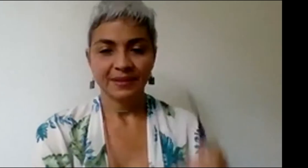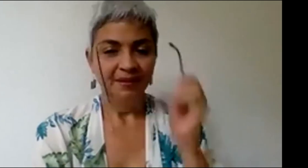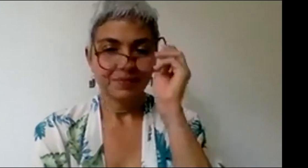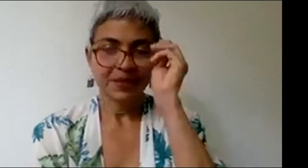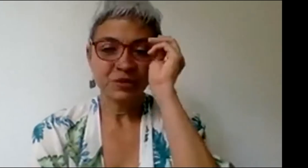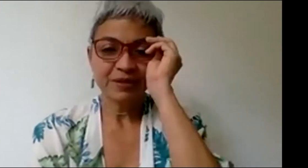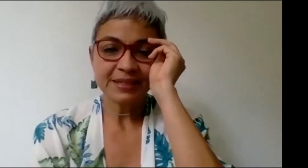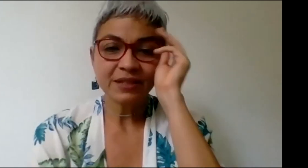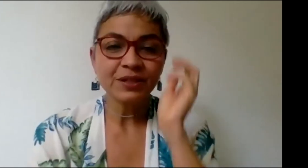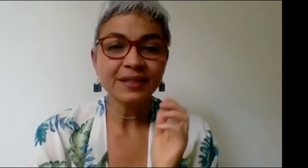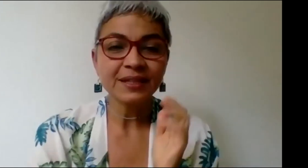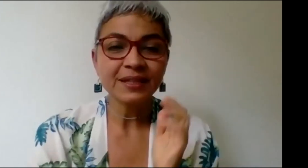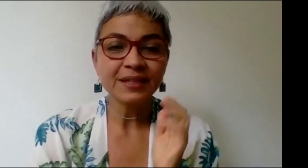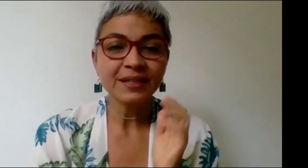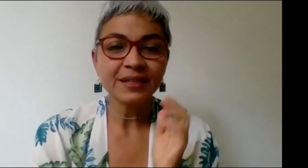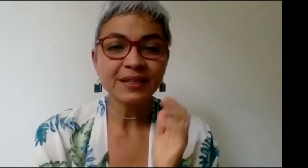Iremos a ver si está conectado, Rubén.